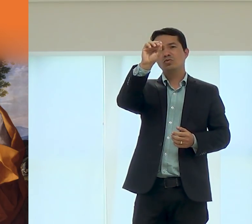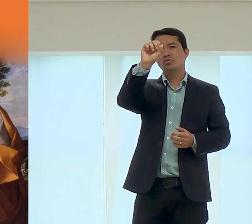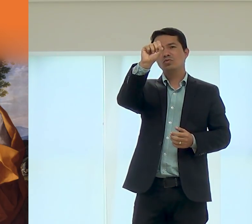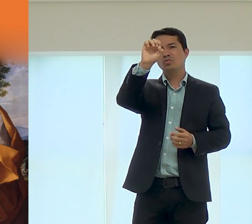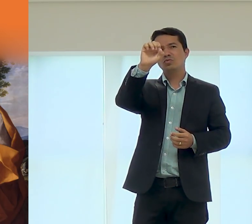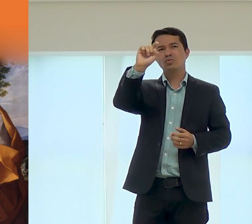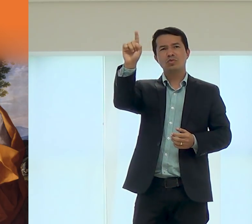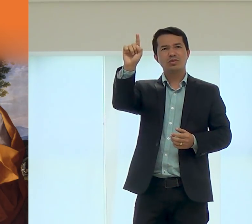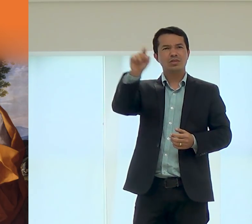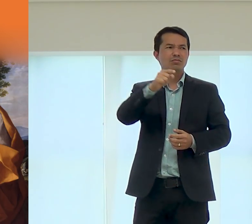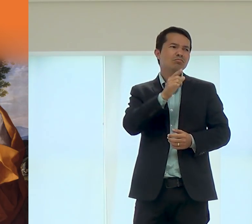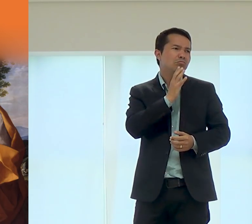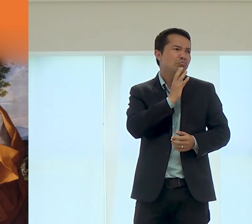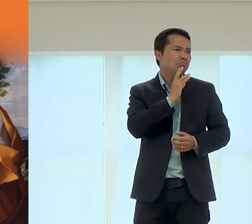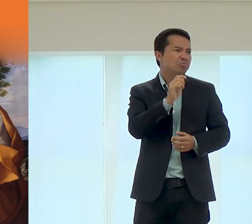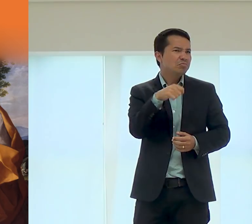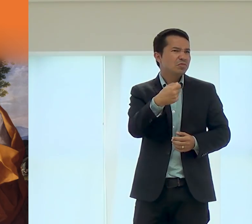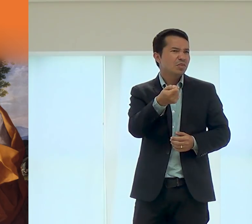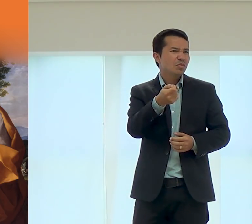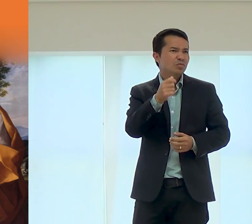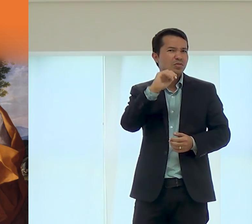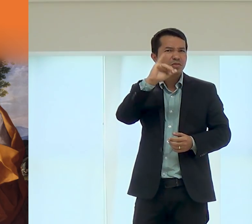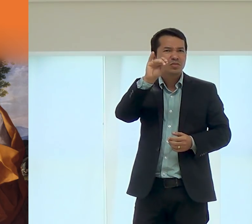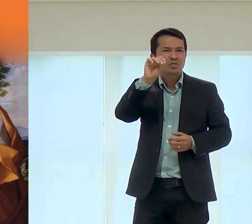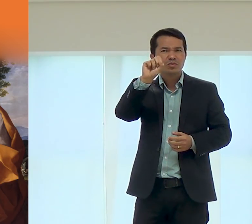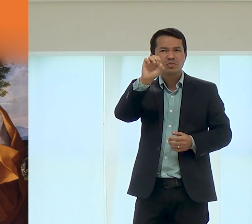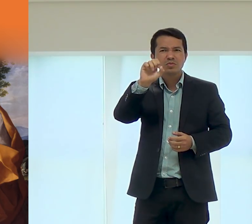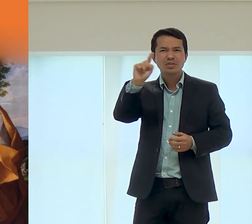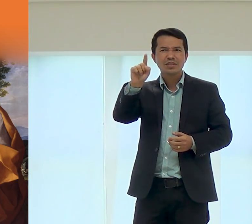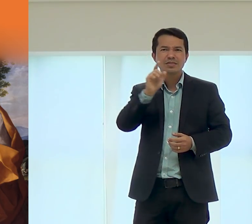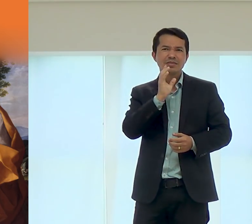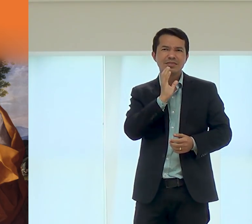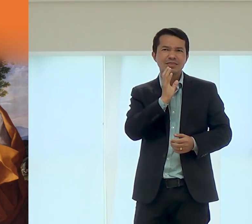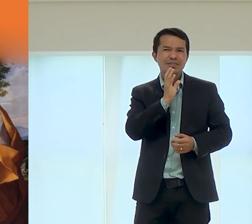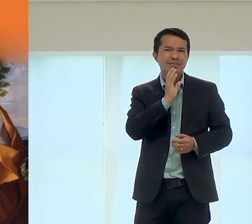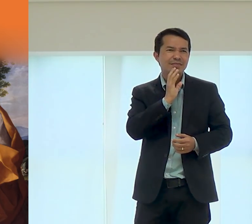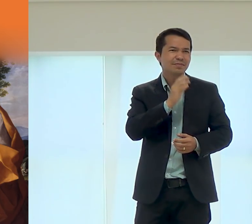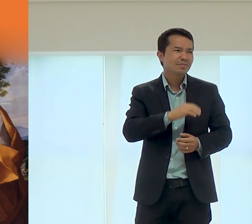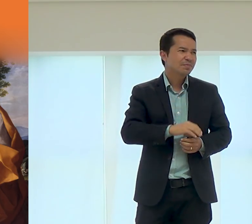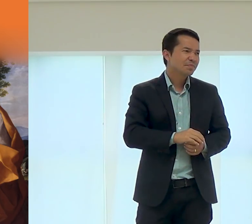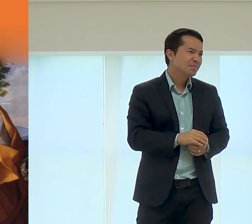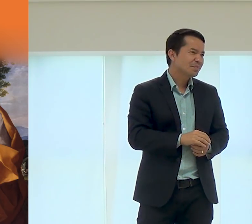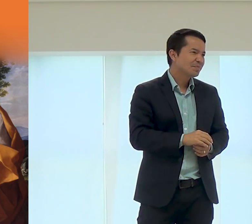Estudando, então, sobre a vida de José, vocês conhecem o sinal de José? Sabem qual é?